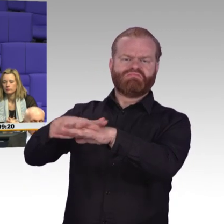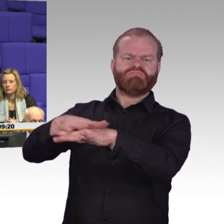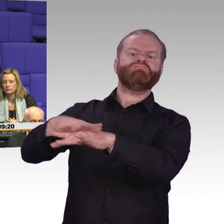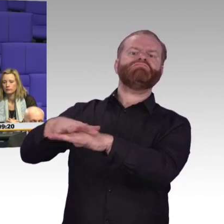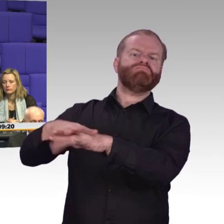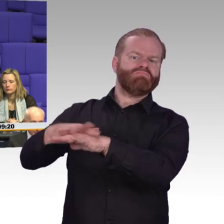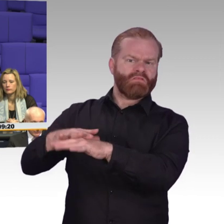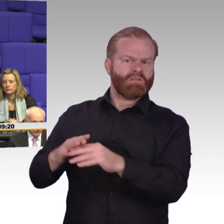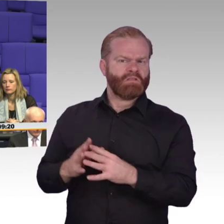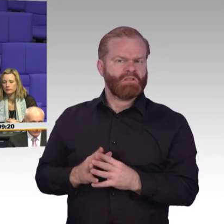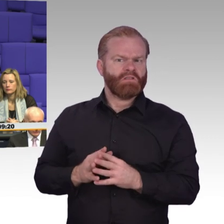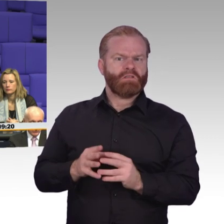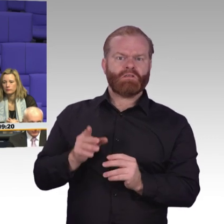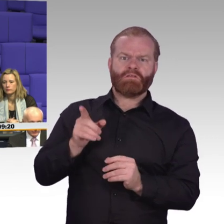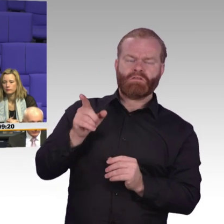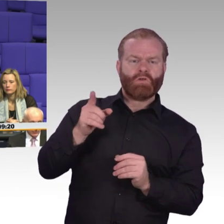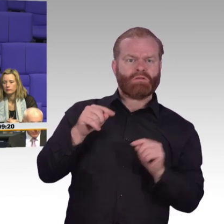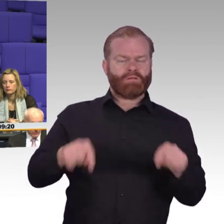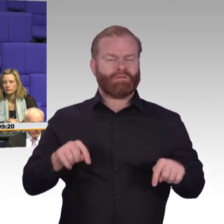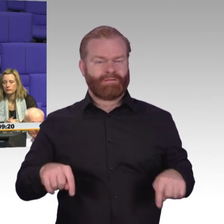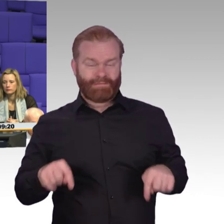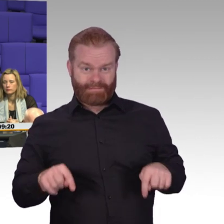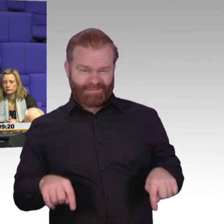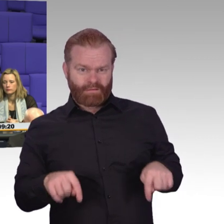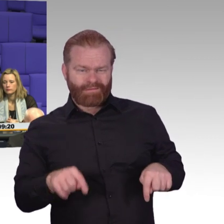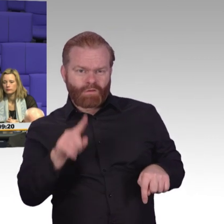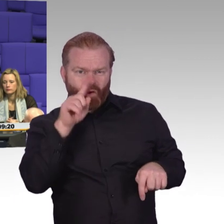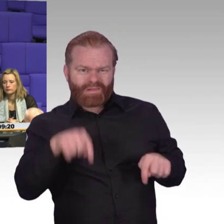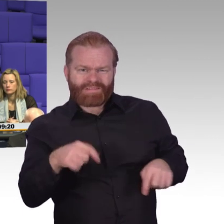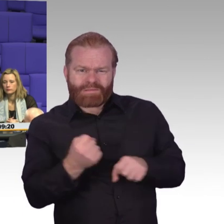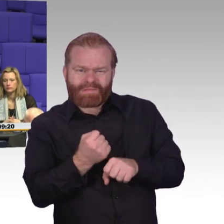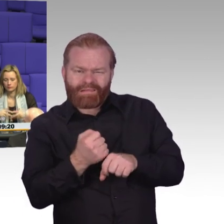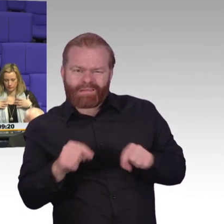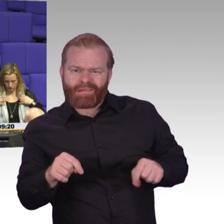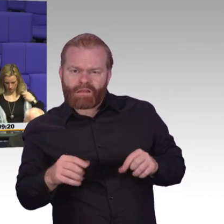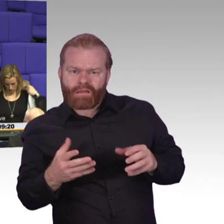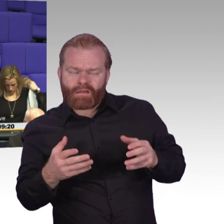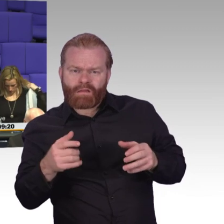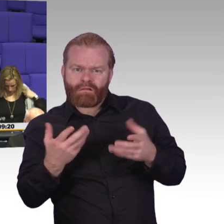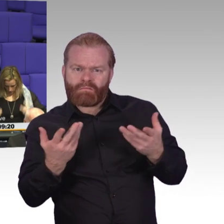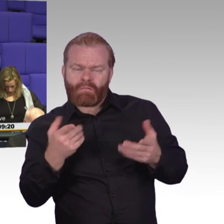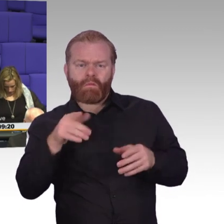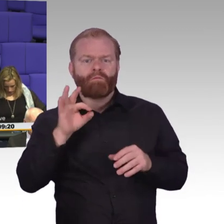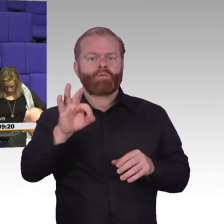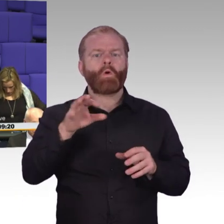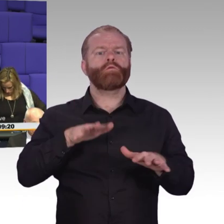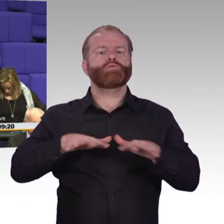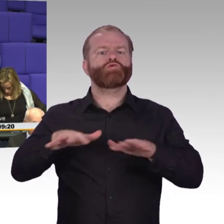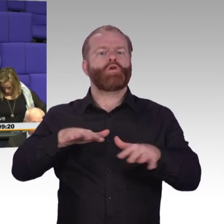Thema wie Homeoffice. Was machen Sie denn in dem Fall, um hier die Anbindung zu gewährleisten? Was tun Sie? Welche Ziele haben Sie denn denn? Oder aber mal ganz konkret,